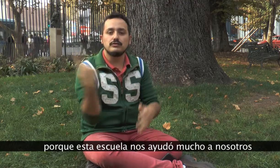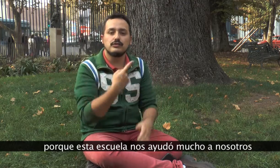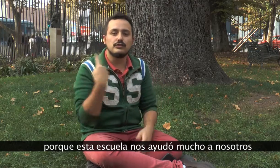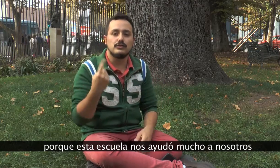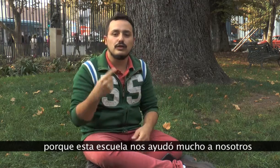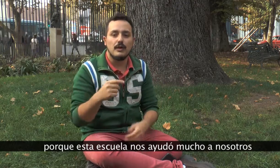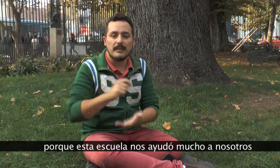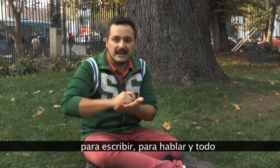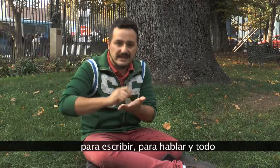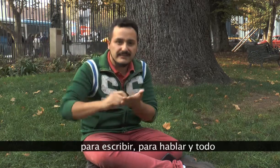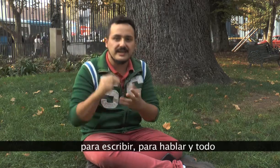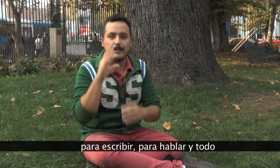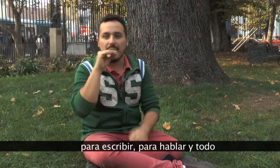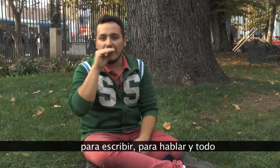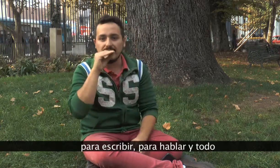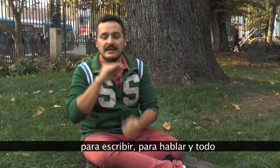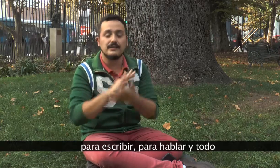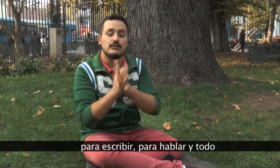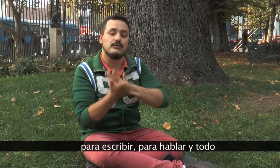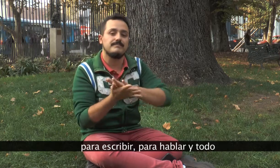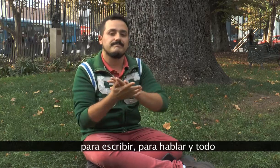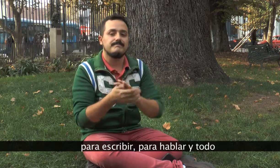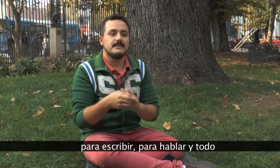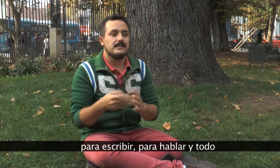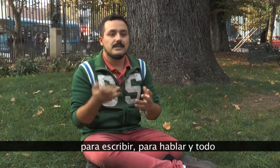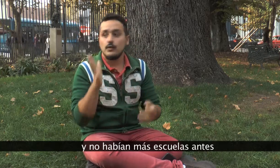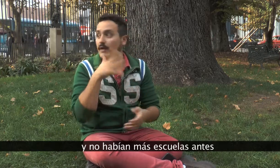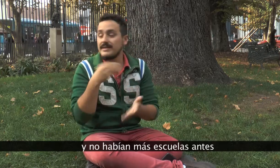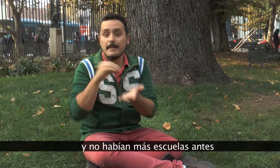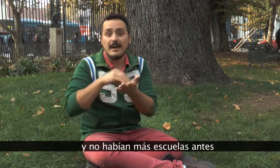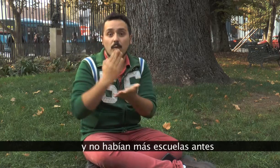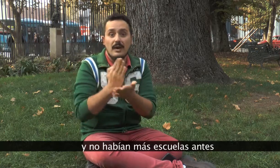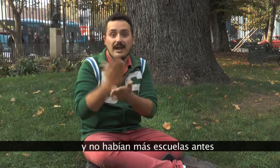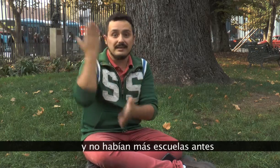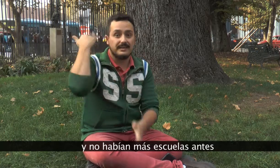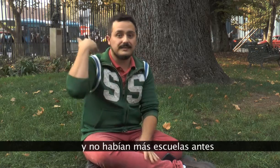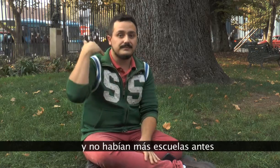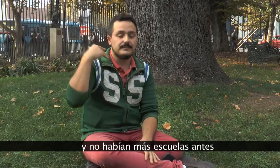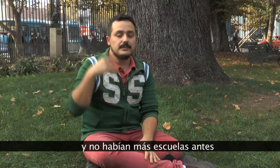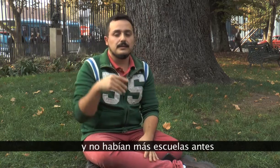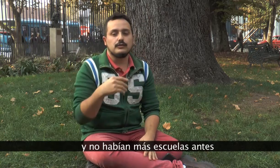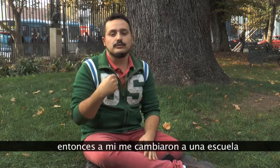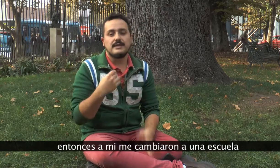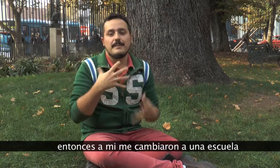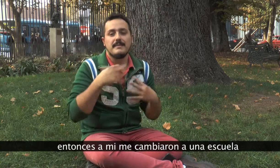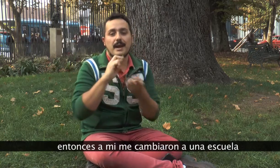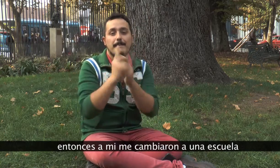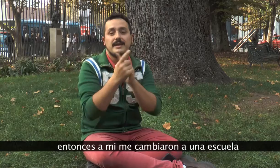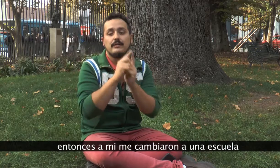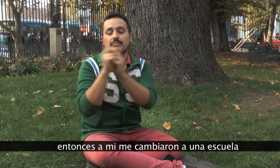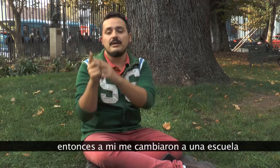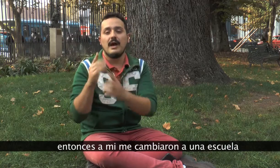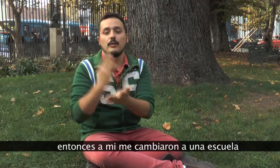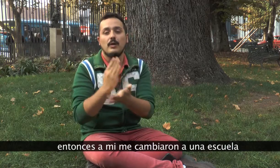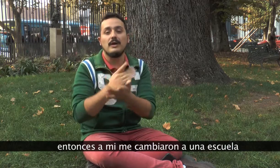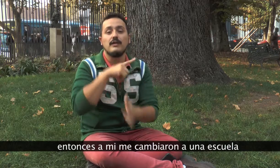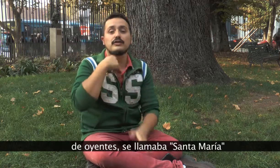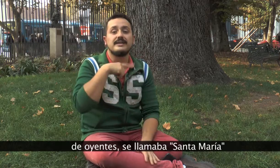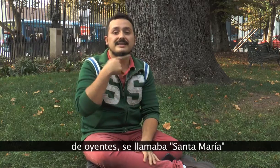nosotros para escribir, para hablar y todo. Y no había más escuela antes. Entonces a mí me cambiaron a una escuela de oyentes,